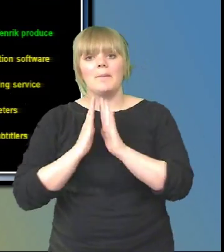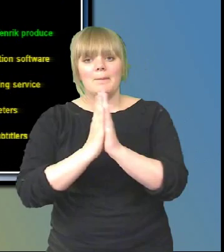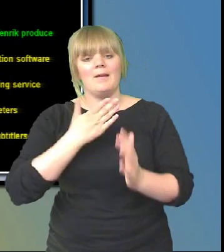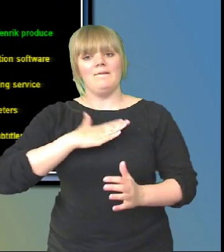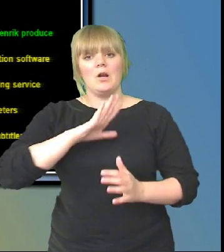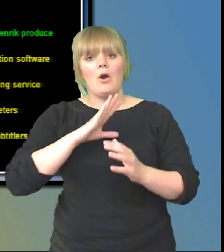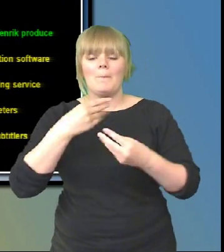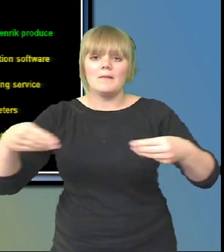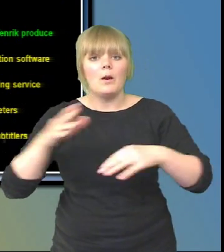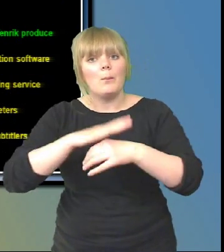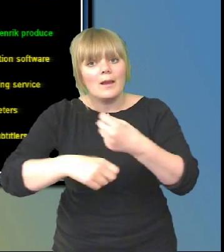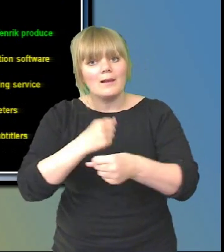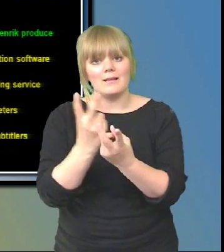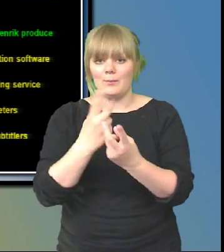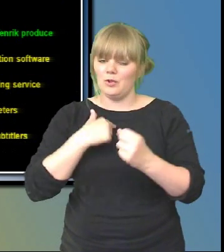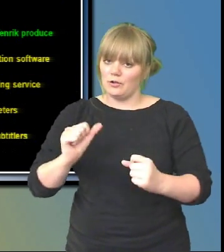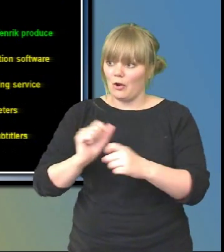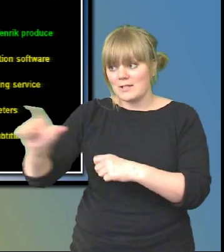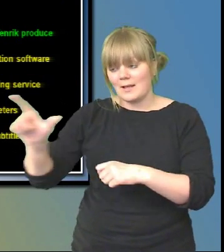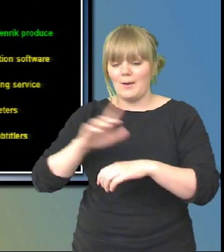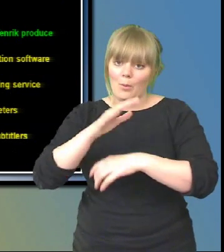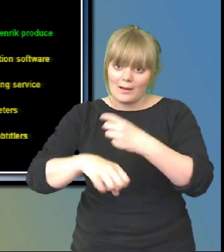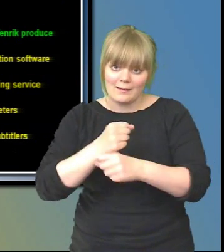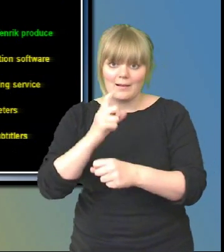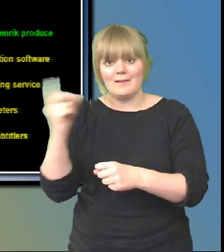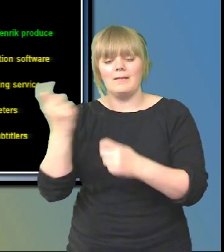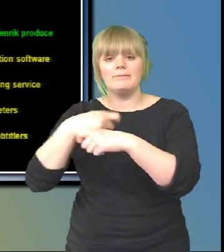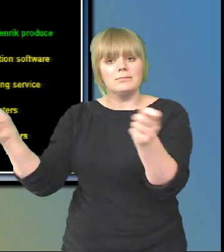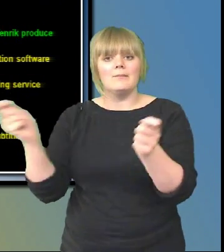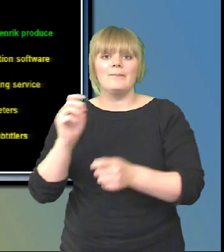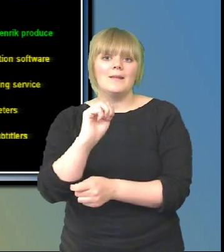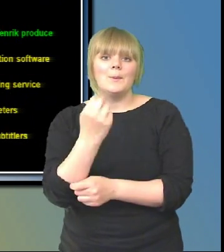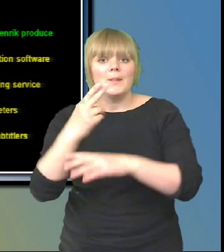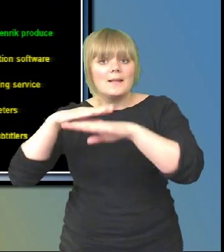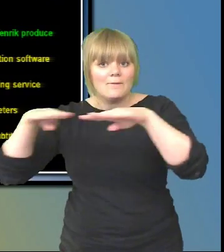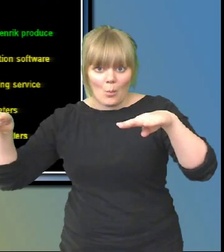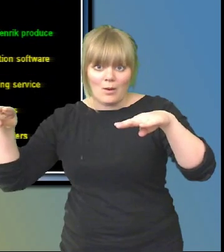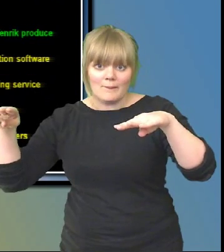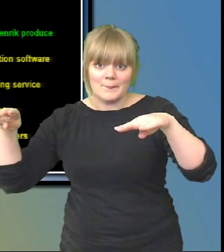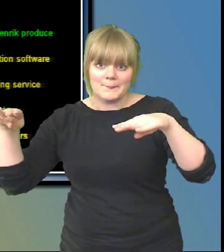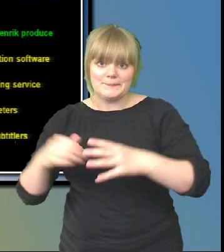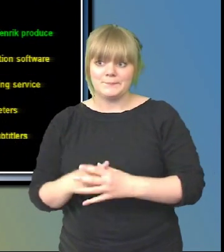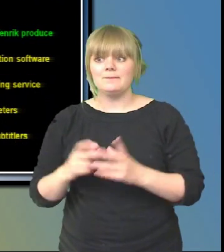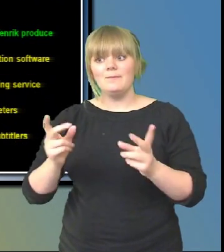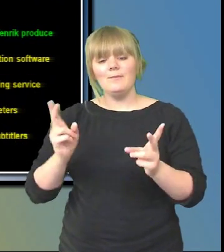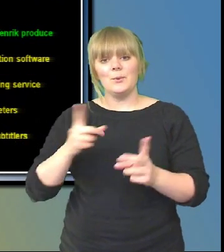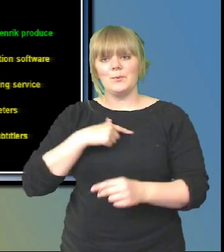här sedan på engelska så att hon får material och säljer in det här på EU-nivå. Vad man kan göra. Vi använder också Bambooser som är en svensk